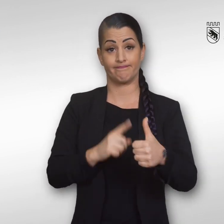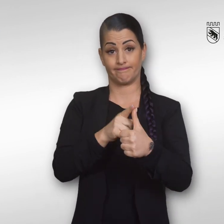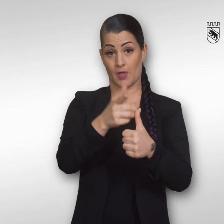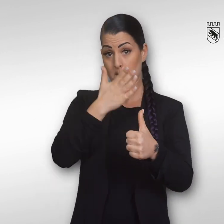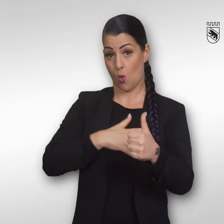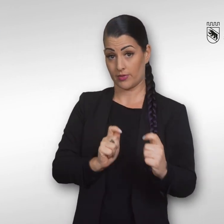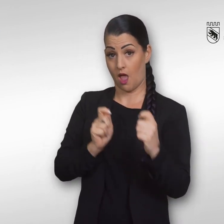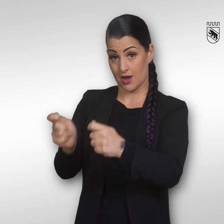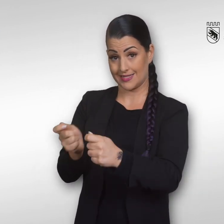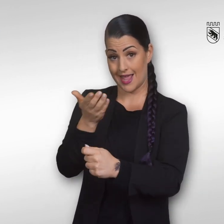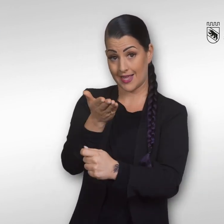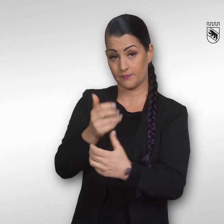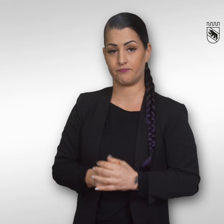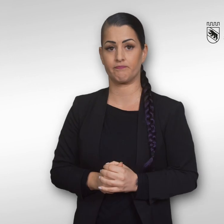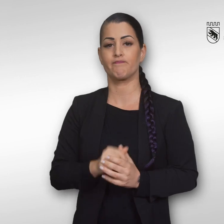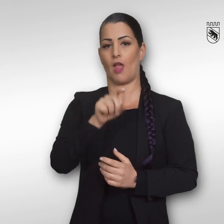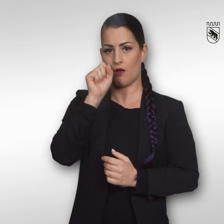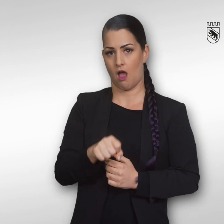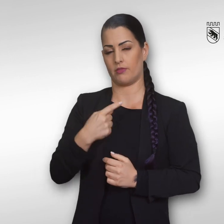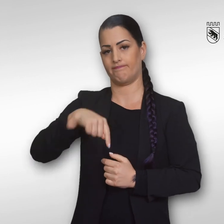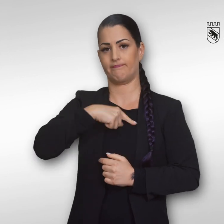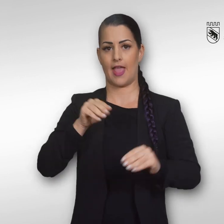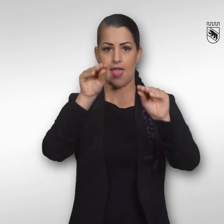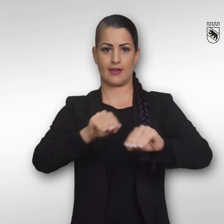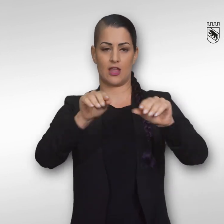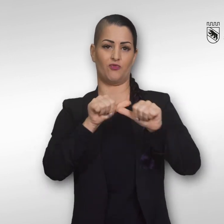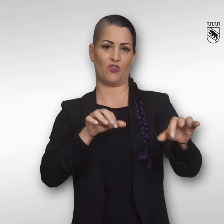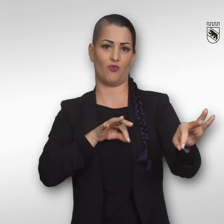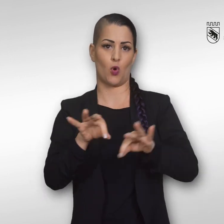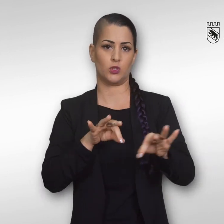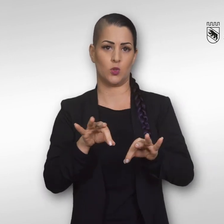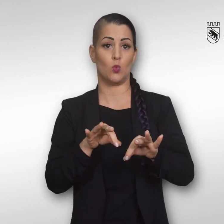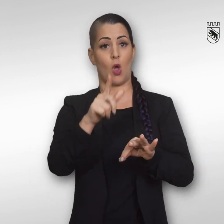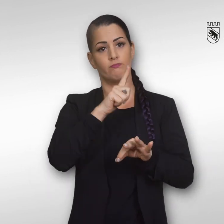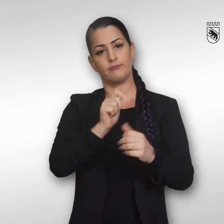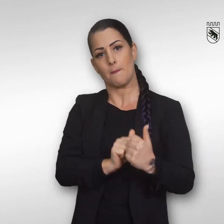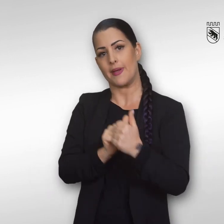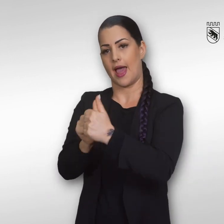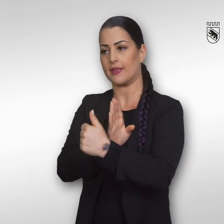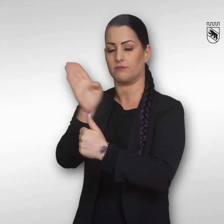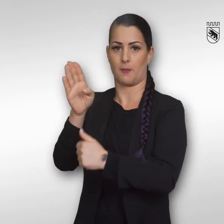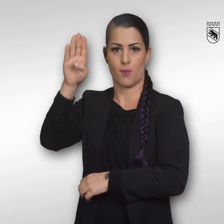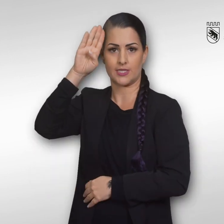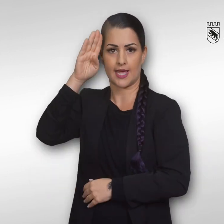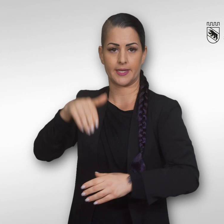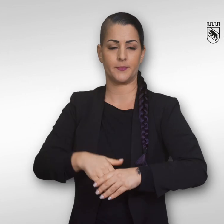Möchten Sie Anzeige erstatten? Wir können Ihnen erklären, wie das funktioniert und Sie zur Polizei begleiten.